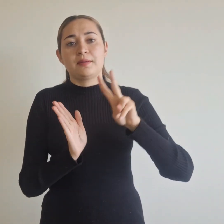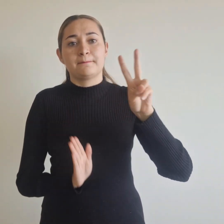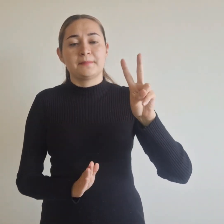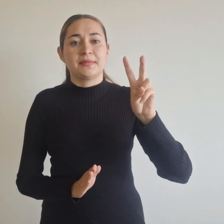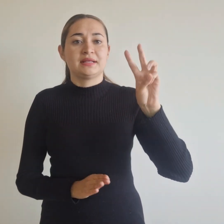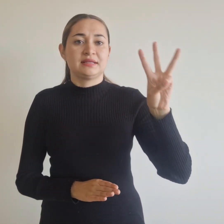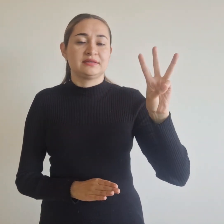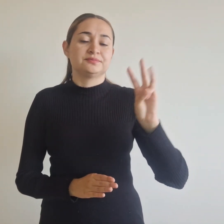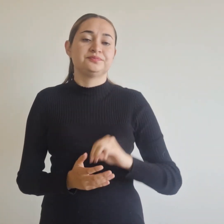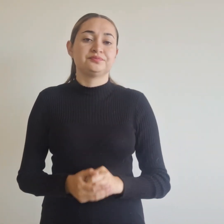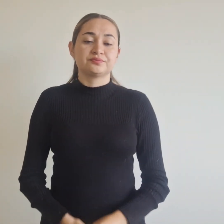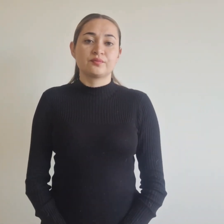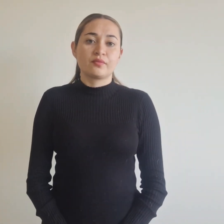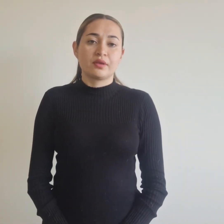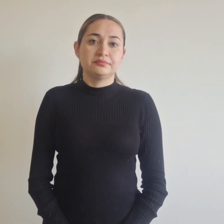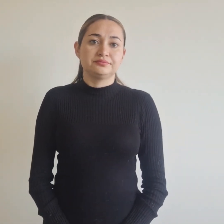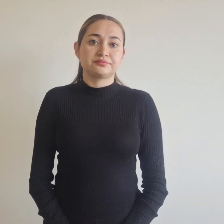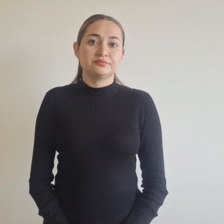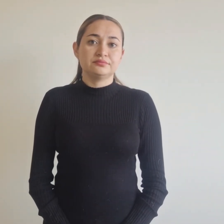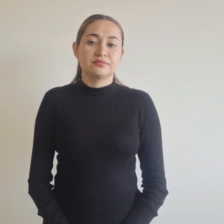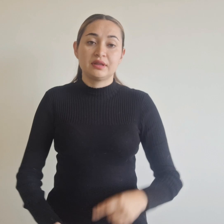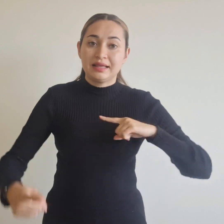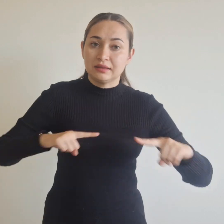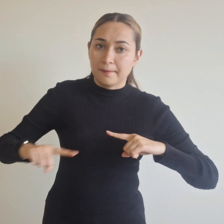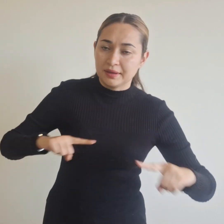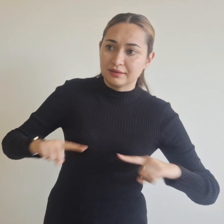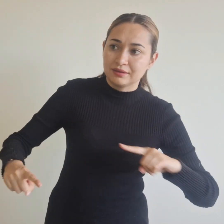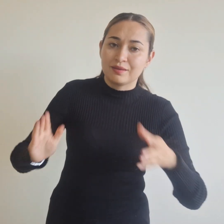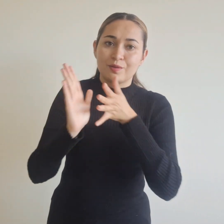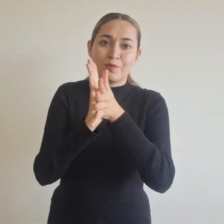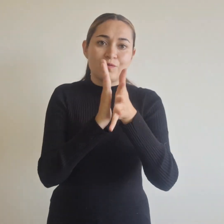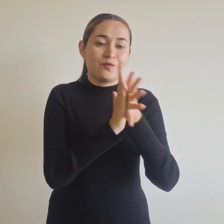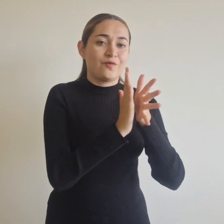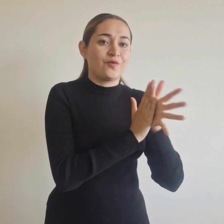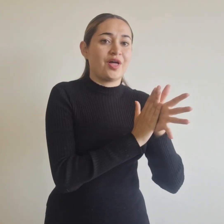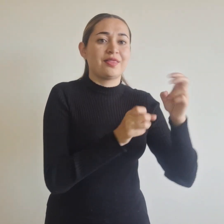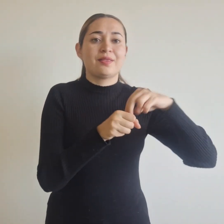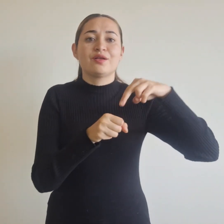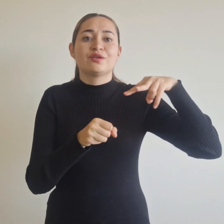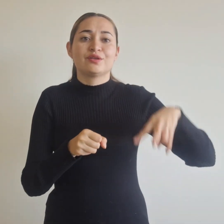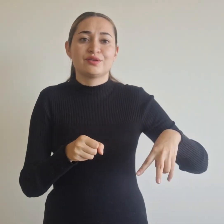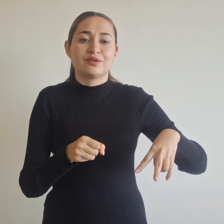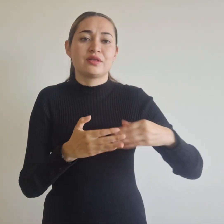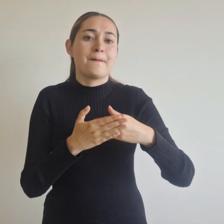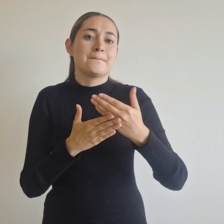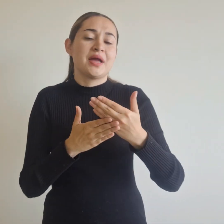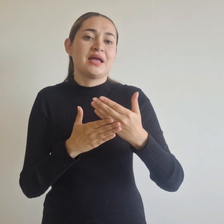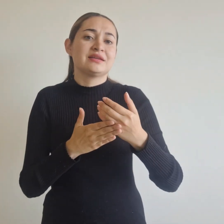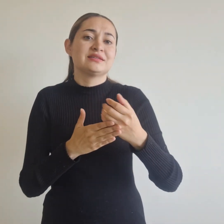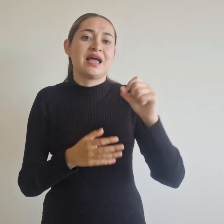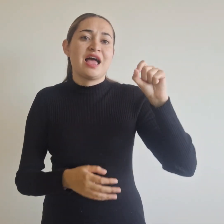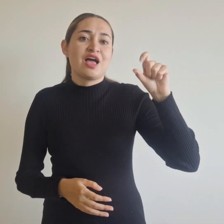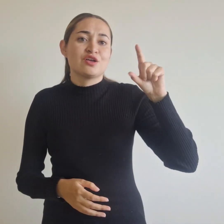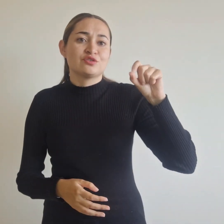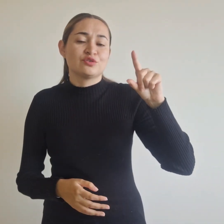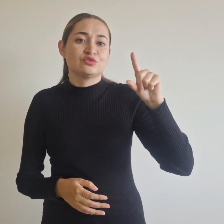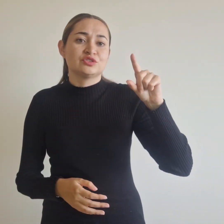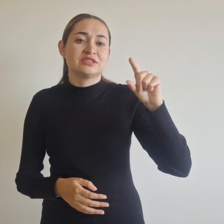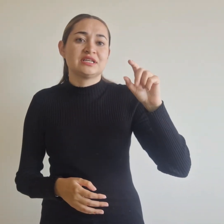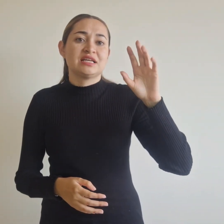La Administración Municipal informa a la ciudadanía que a partir de las 11.59 horas del 14 de enero